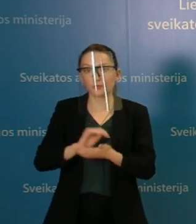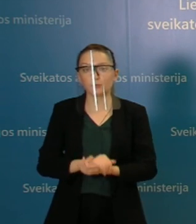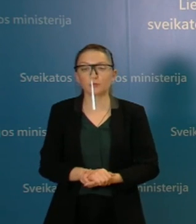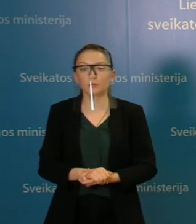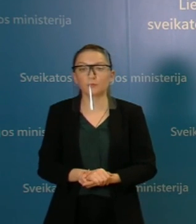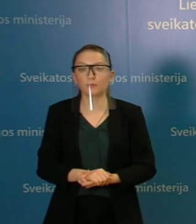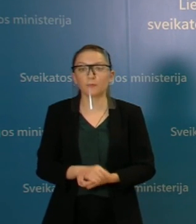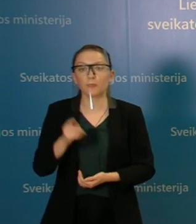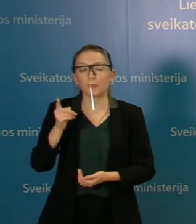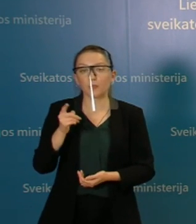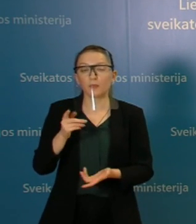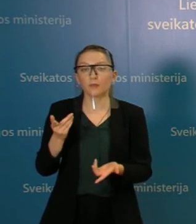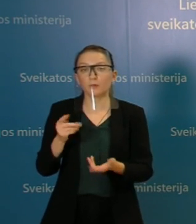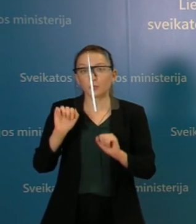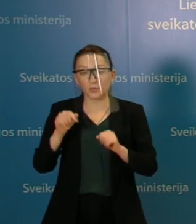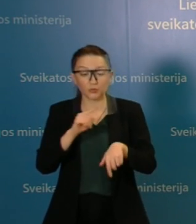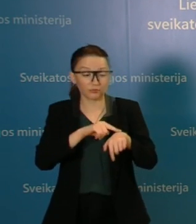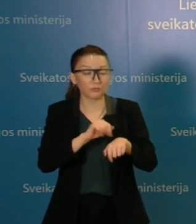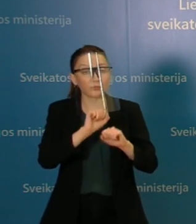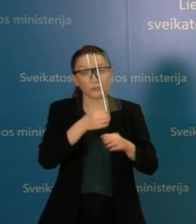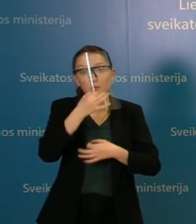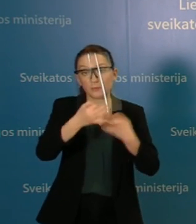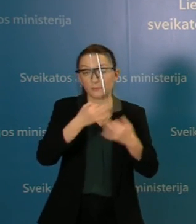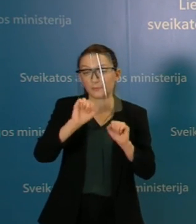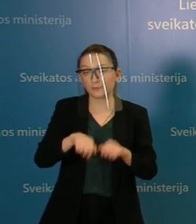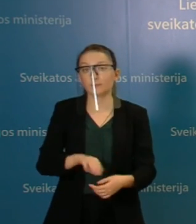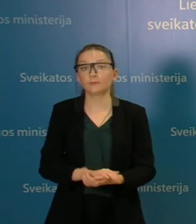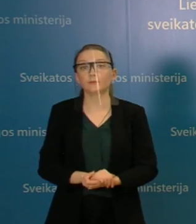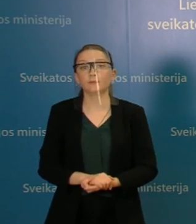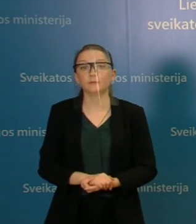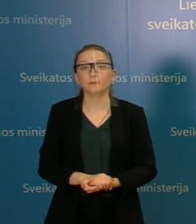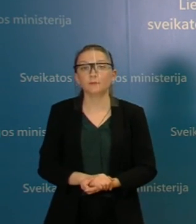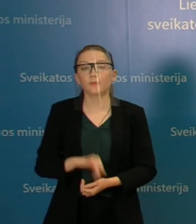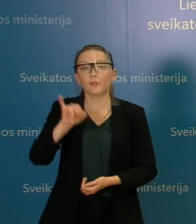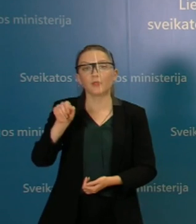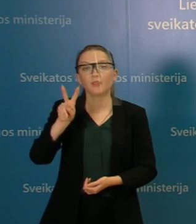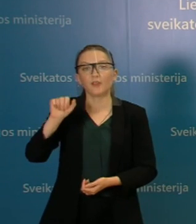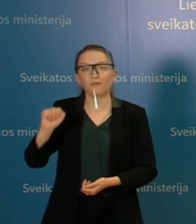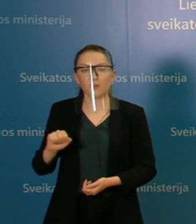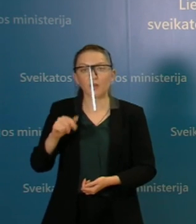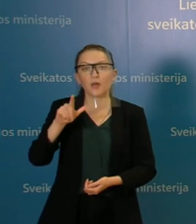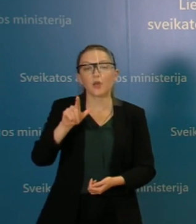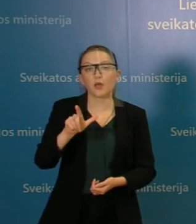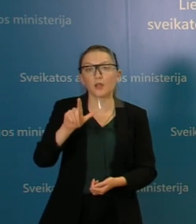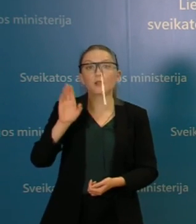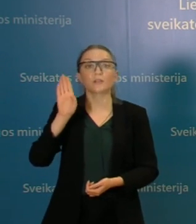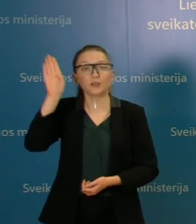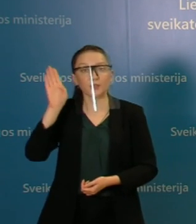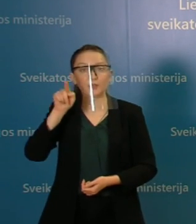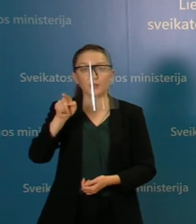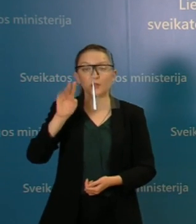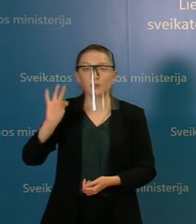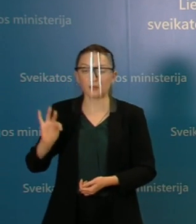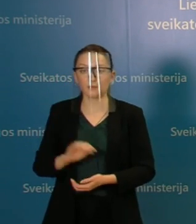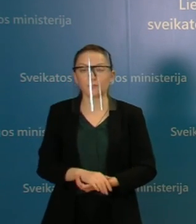labiau daivai tiktų, bet jeigu turėsit ką, tai pasisakykit į jėvos daugia laitės iš Lrytas LT. Pagal